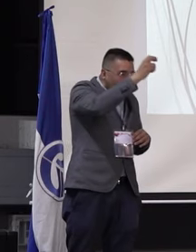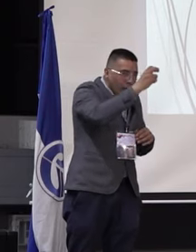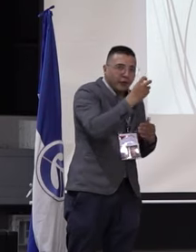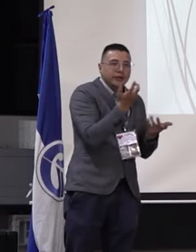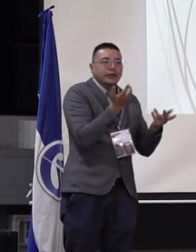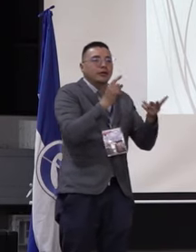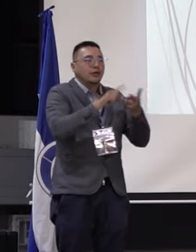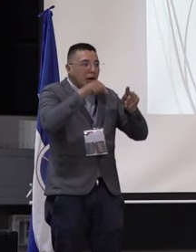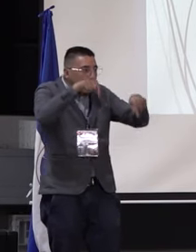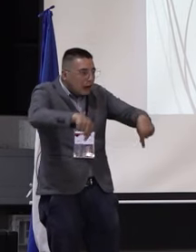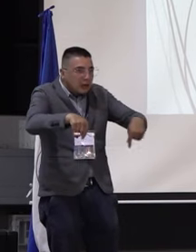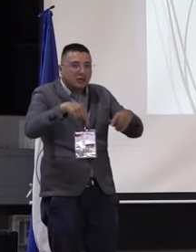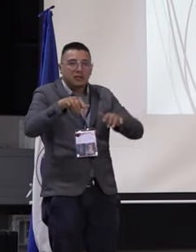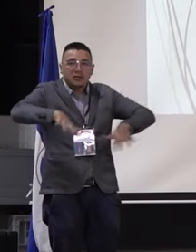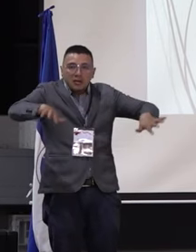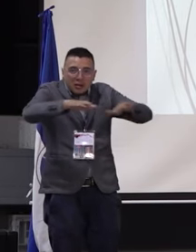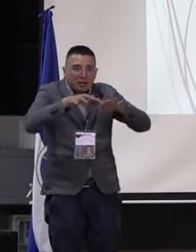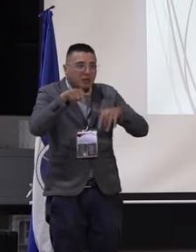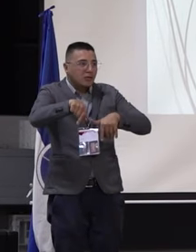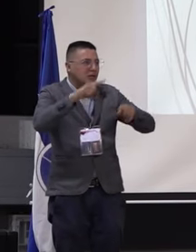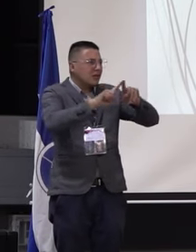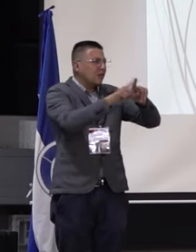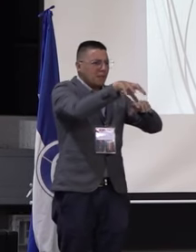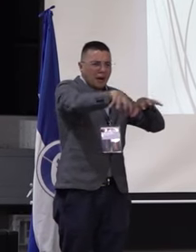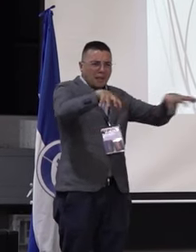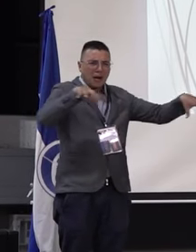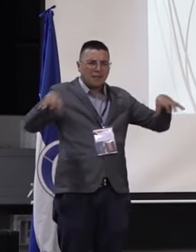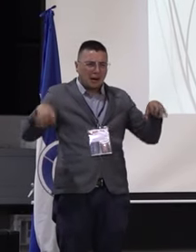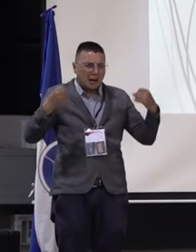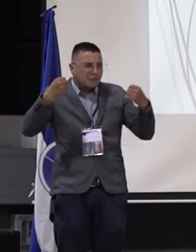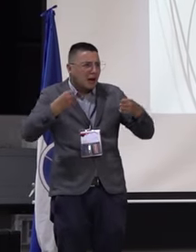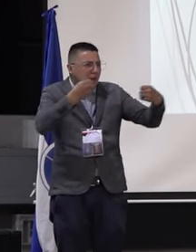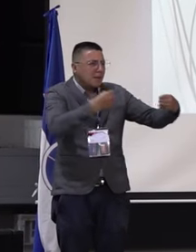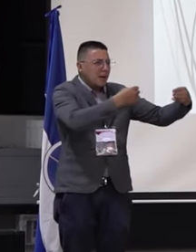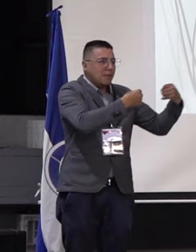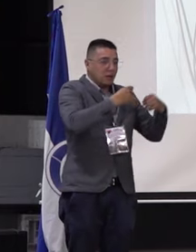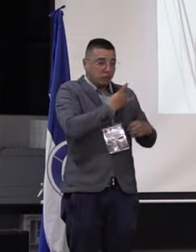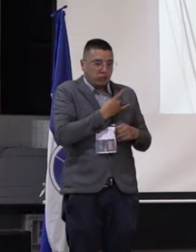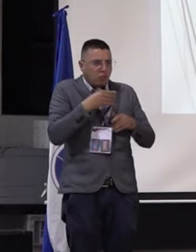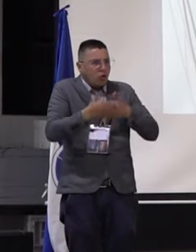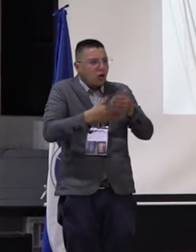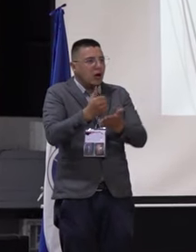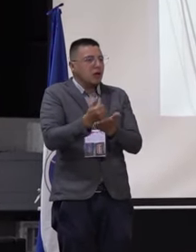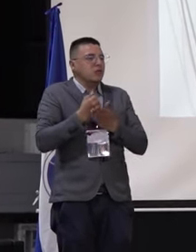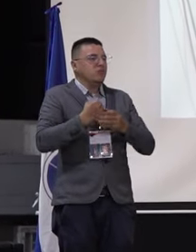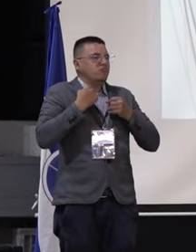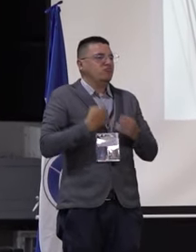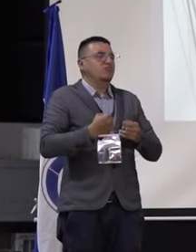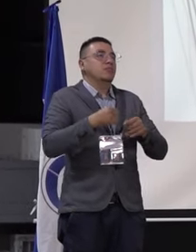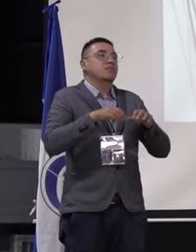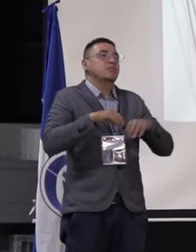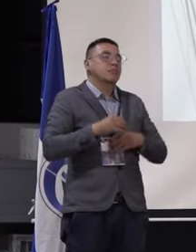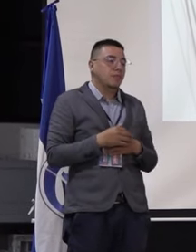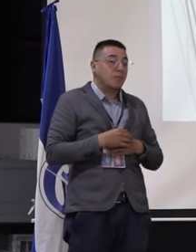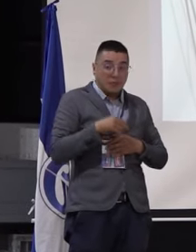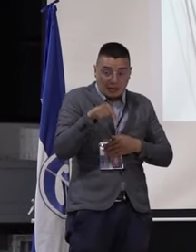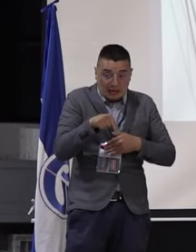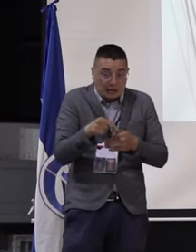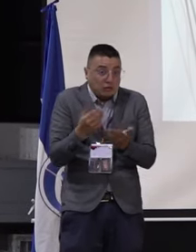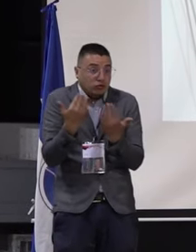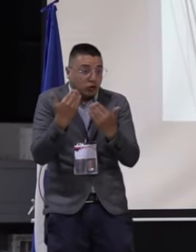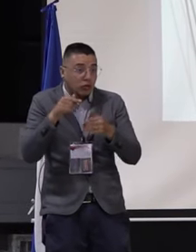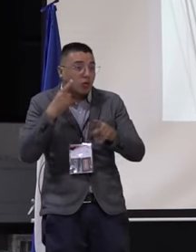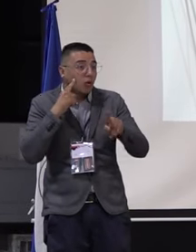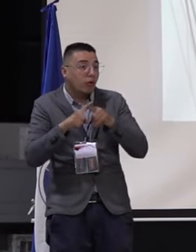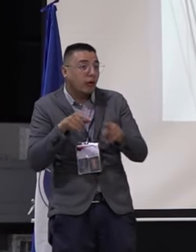escenario, los que tenemos en las diferentes sedes de la universidad, nos ayuden a construir una universidad mucho más fortalecida, que los escenarios no solamente sirvan